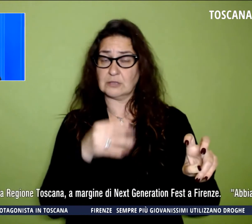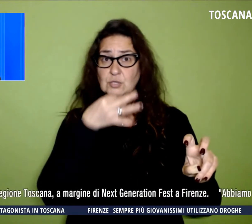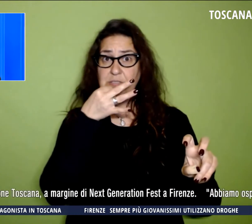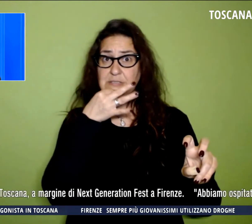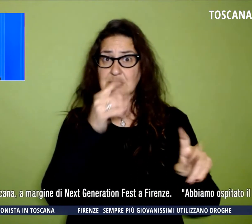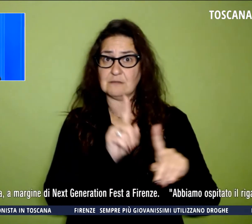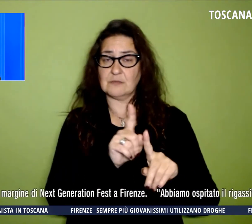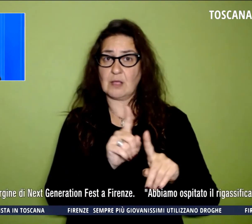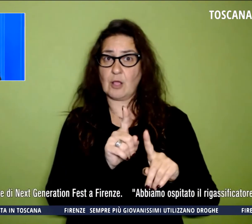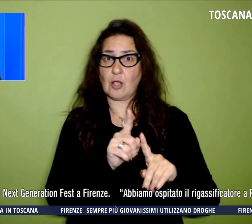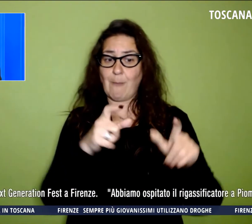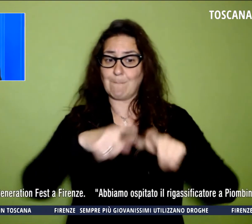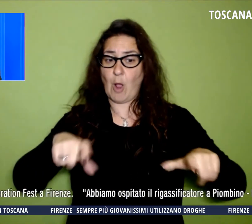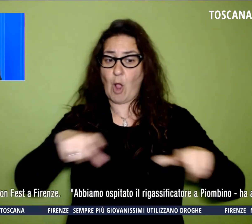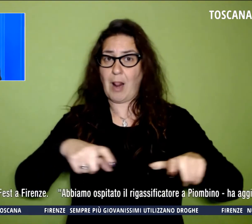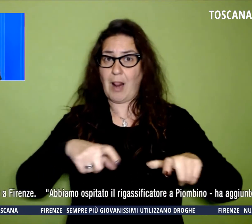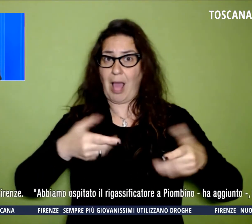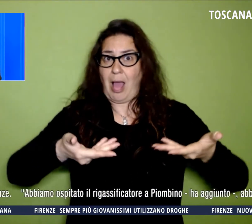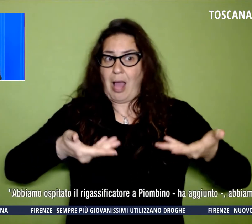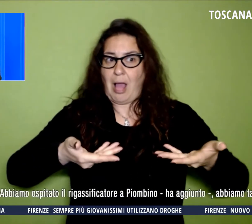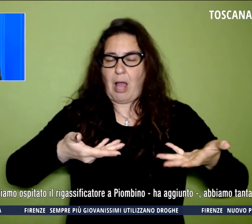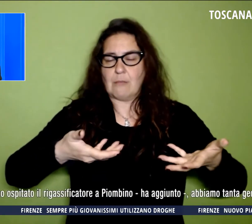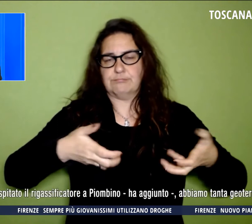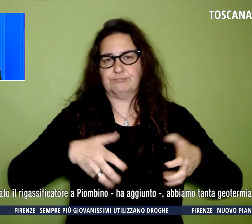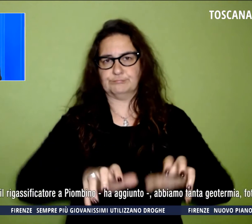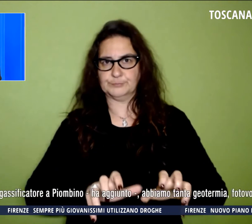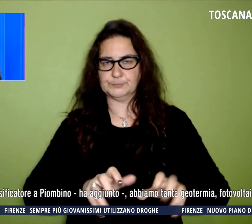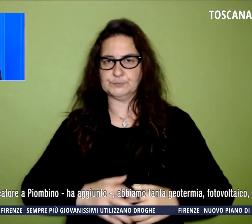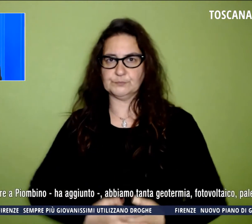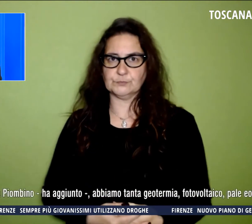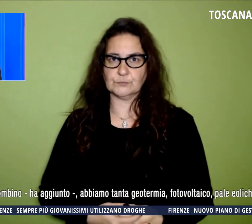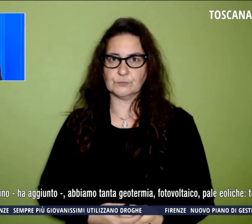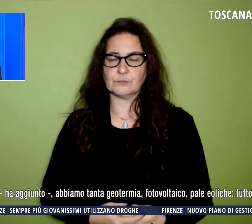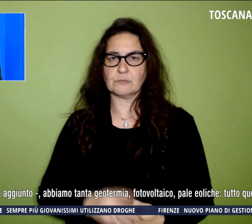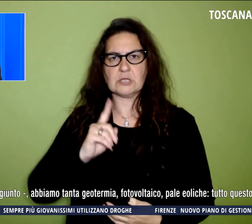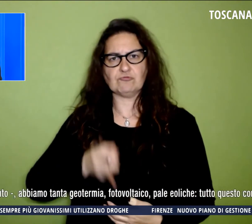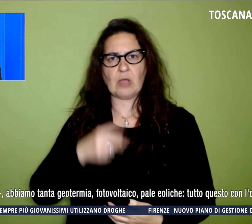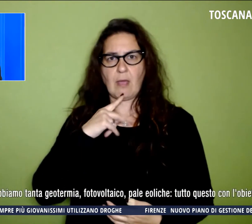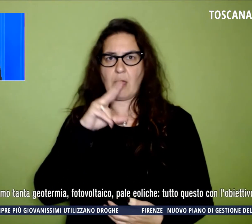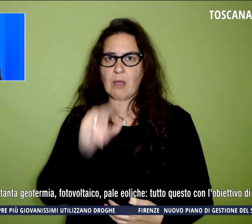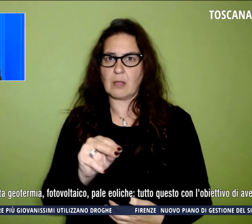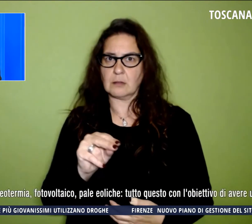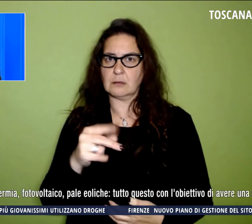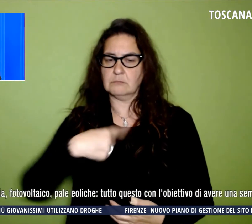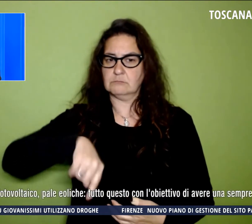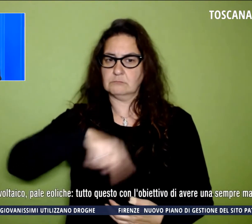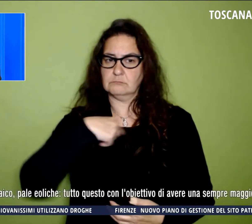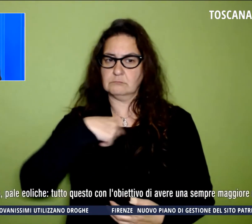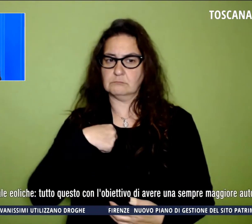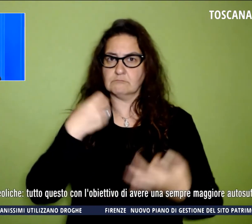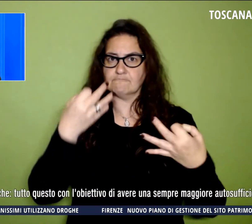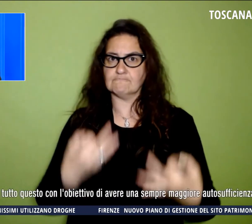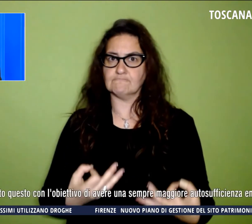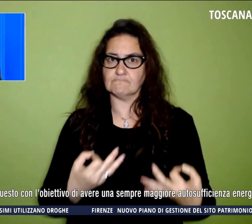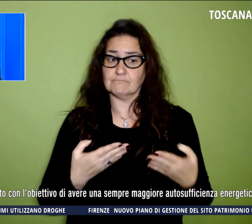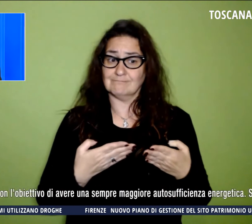bollette sulle famiglie. Gianni poi ha aggiunto di aver ospitato il rigassificatore a